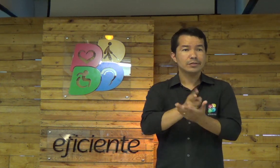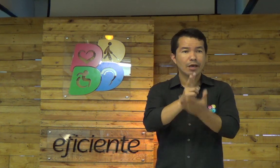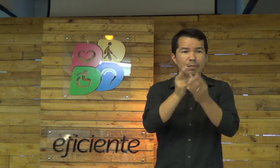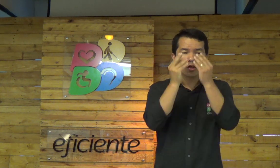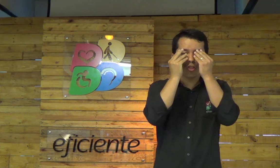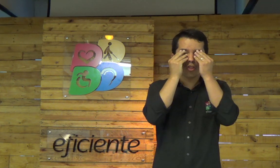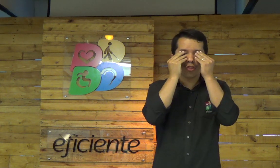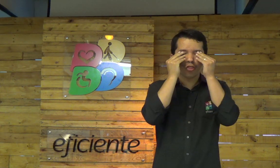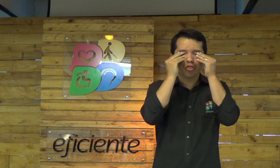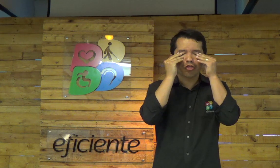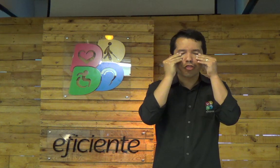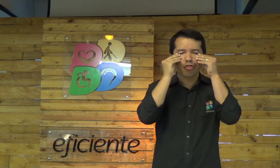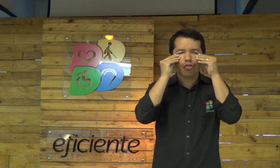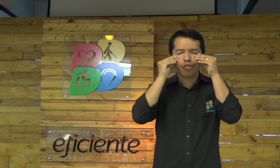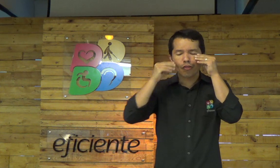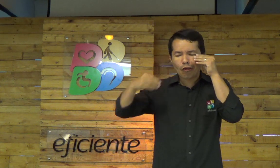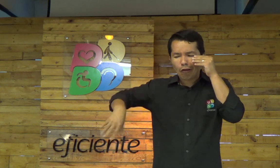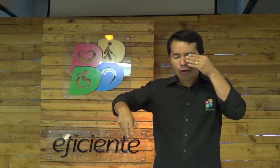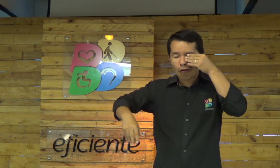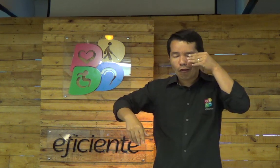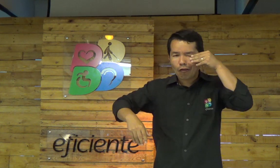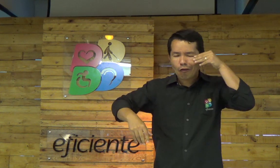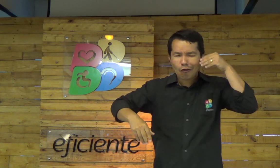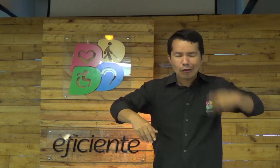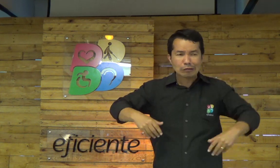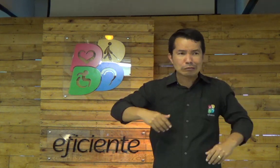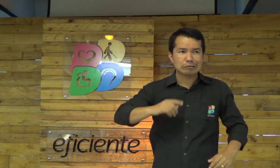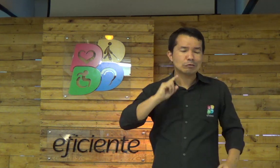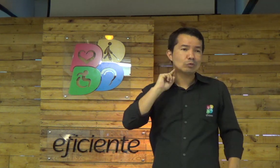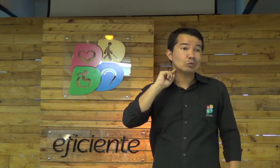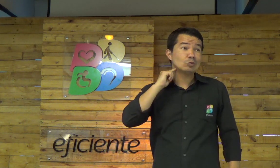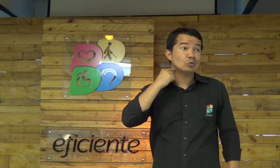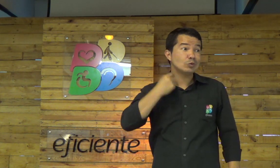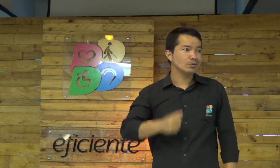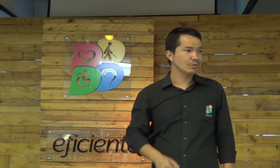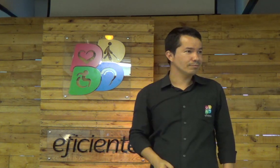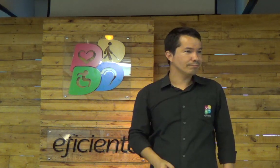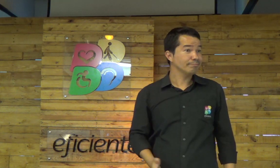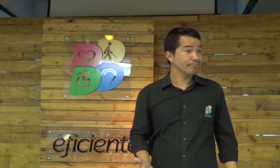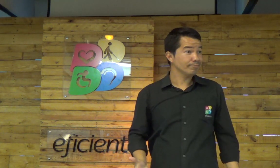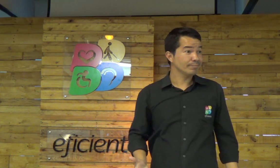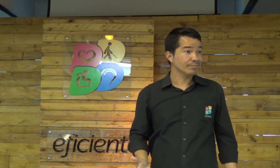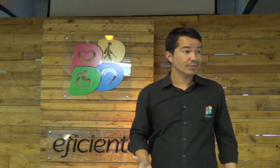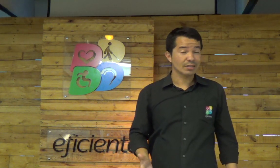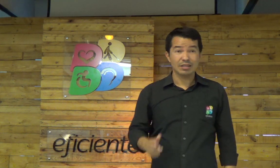Ele tinha um problema. Sempre ficava ali tirando algumas coisas, umas sujeiras dos seus olhos.